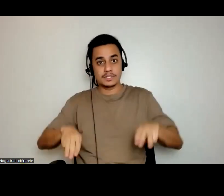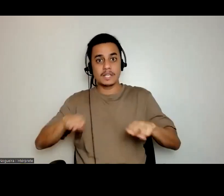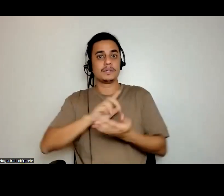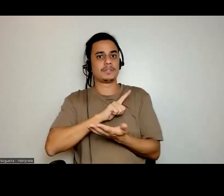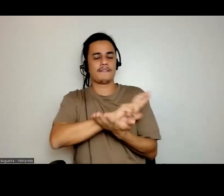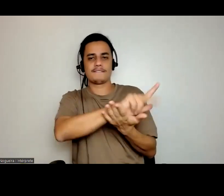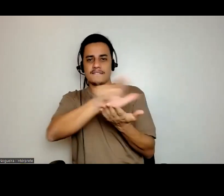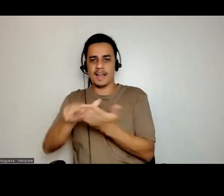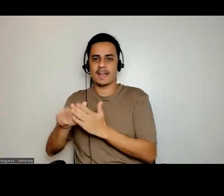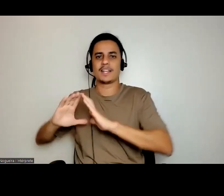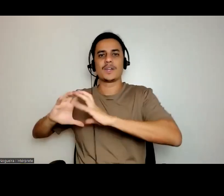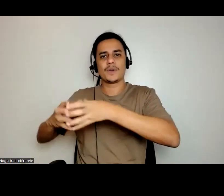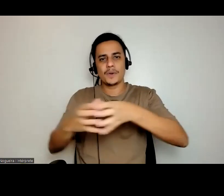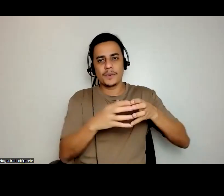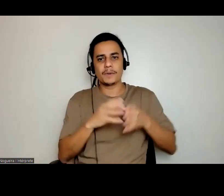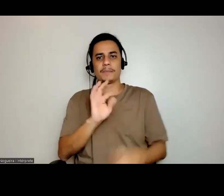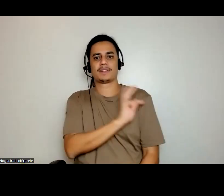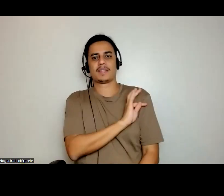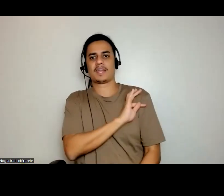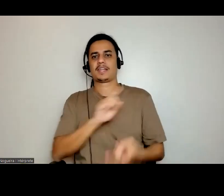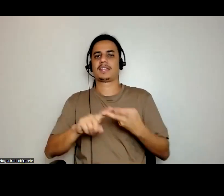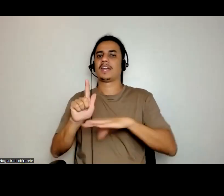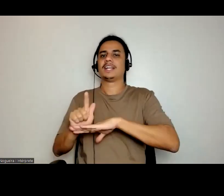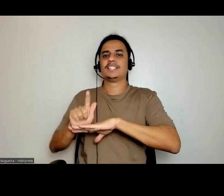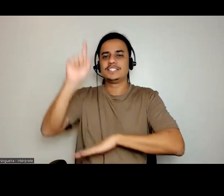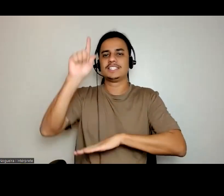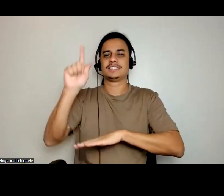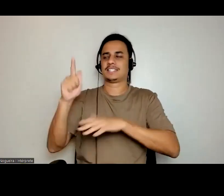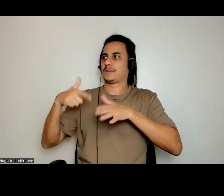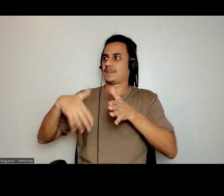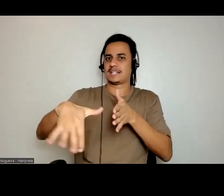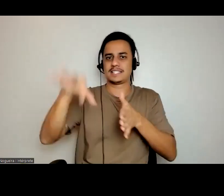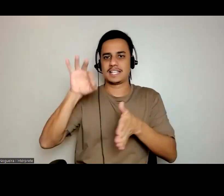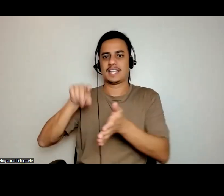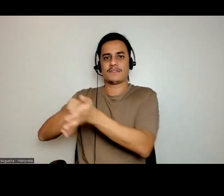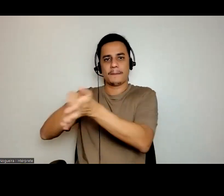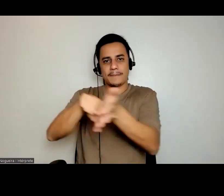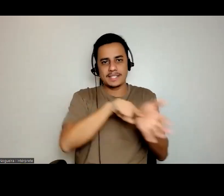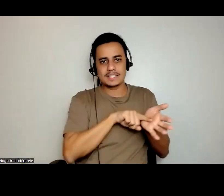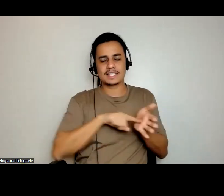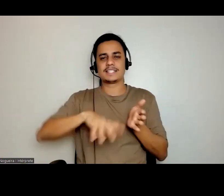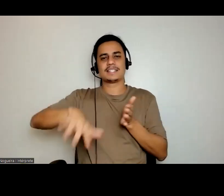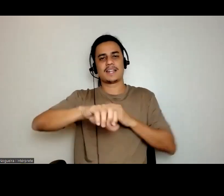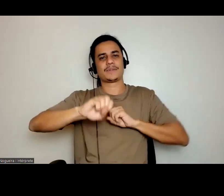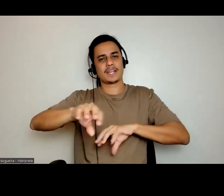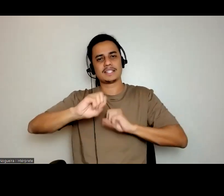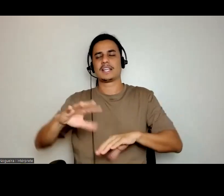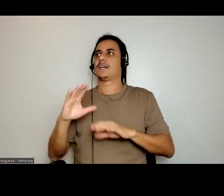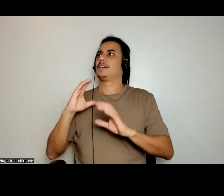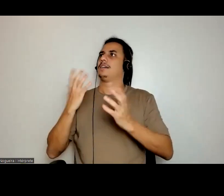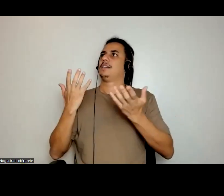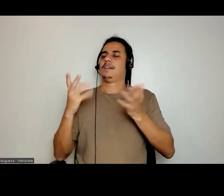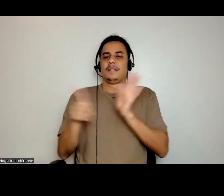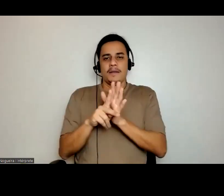suas respectivas áreas técnicas, como gestão de acervo, pesquisa, ações educativas e comunicacionais, programações